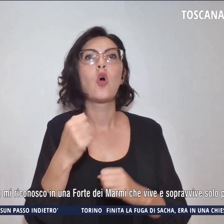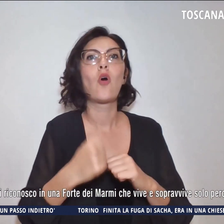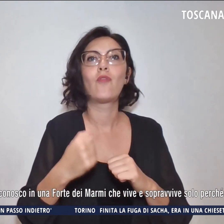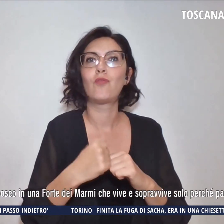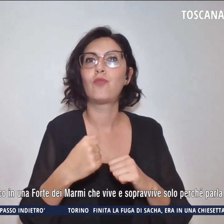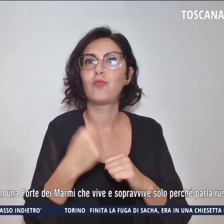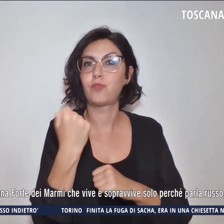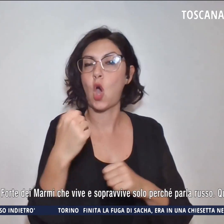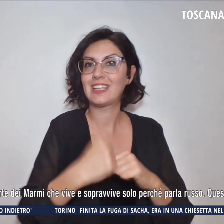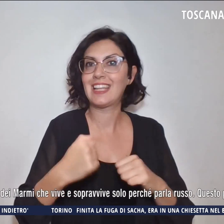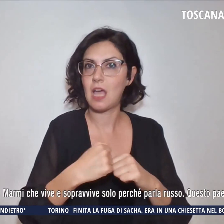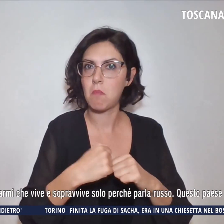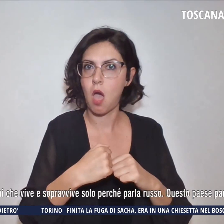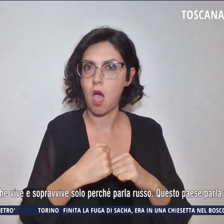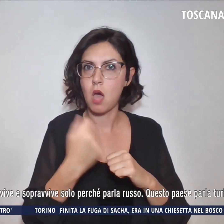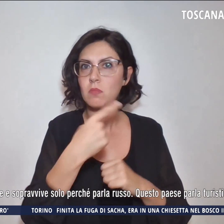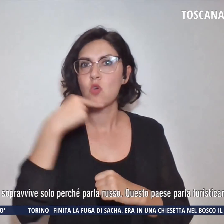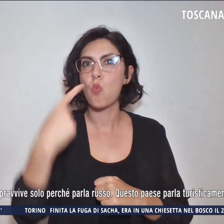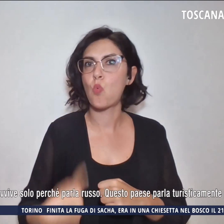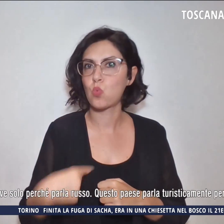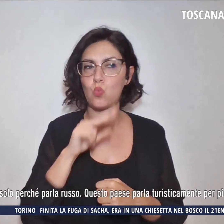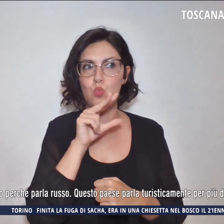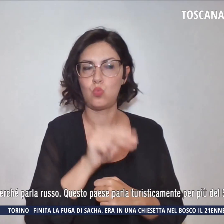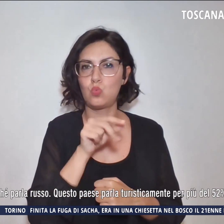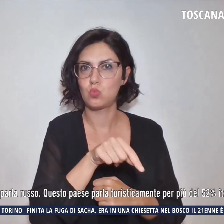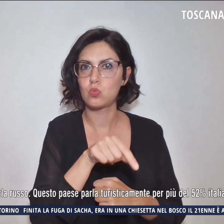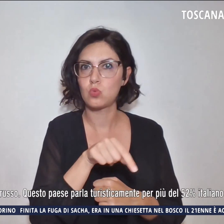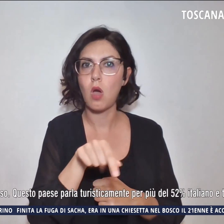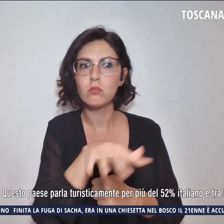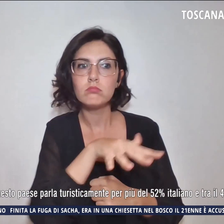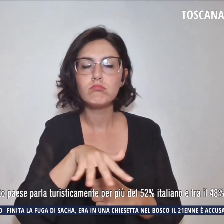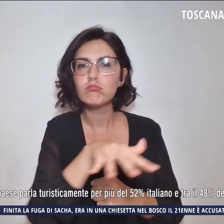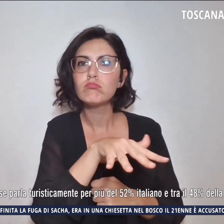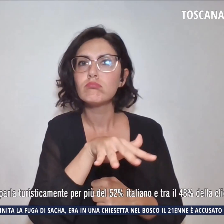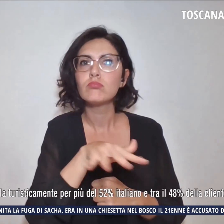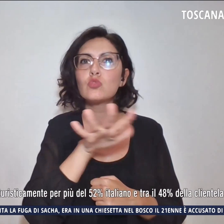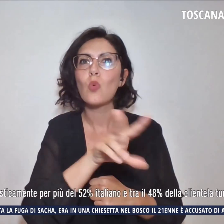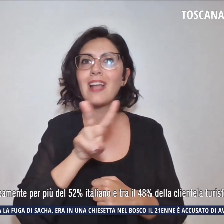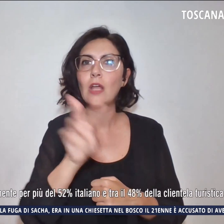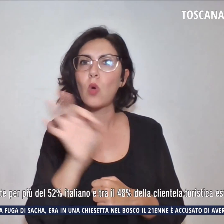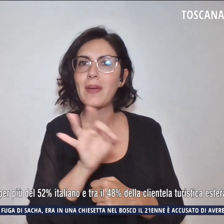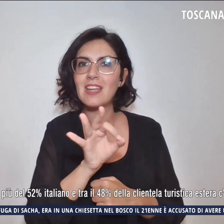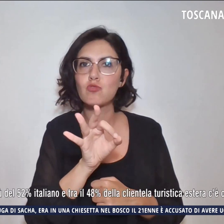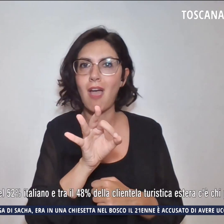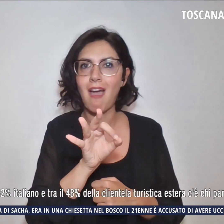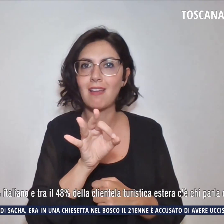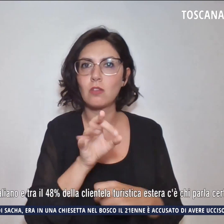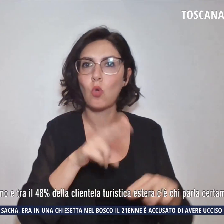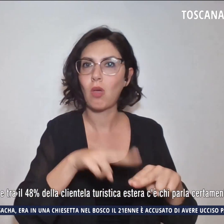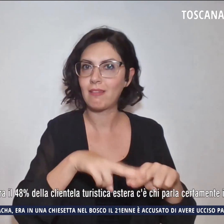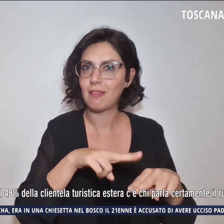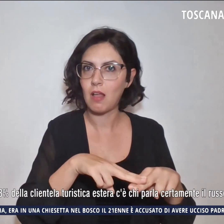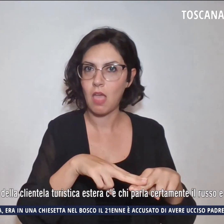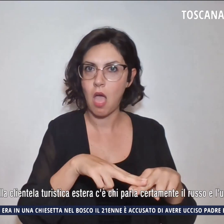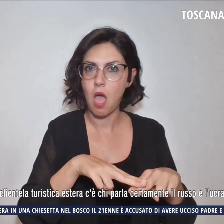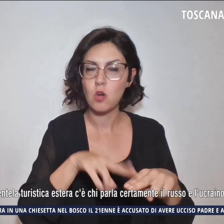paese parla turisticamente per più del 52% italiano e tra il 48%